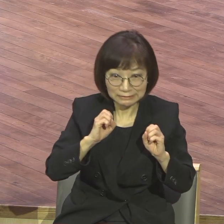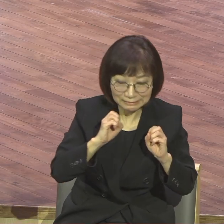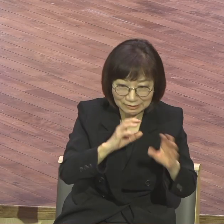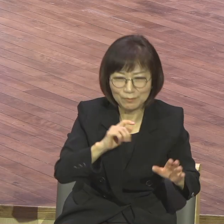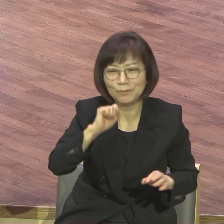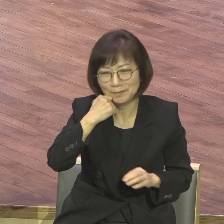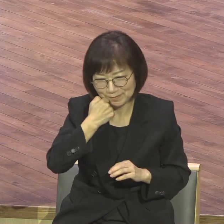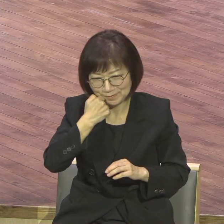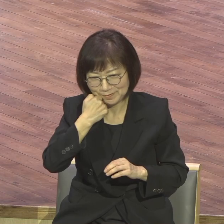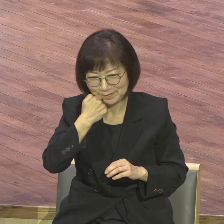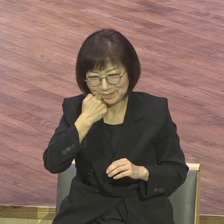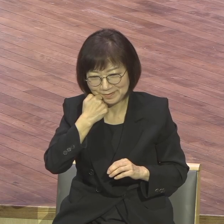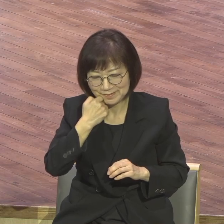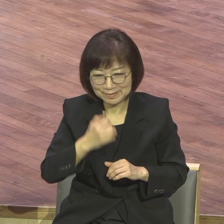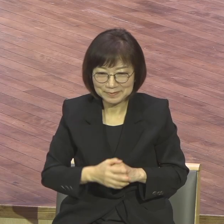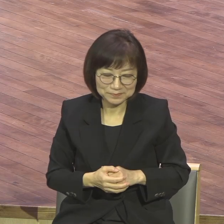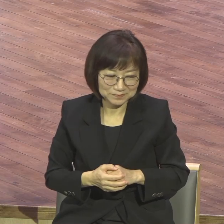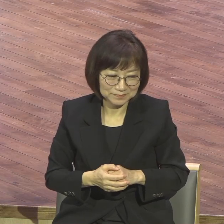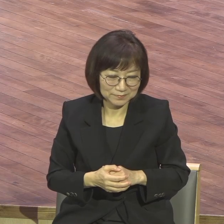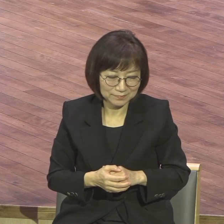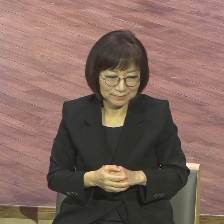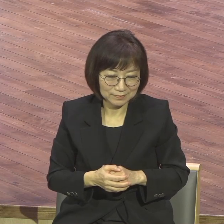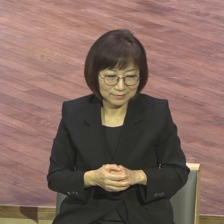불신자와 수준이 있죠 헤매고 있죠